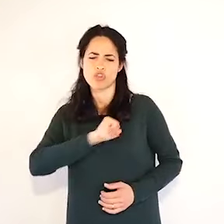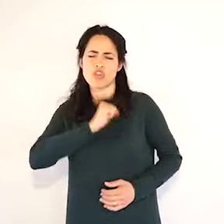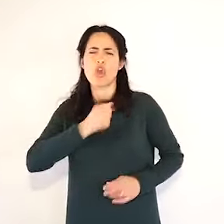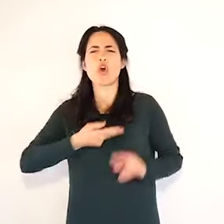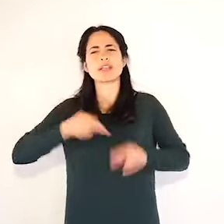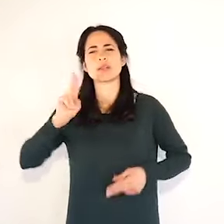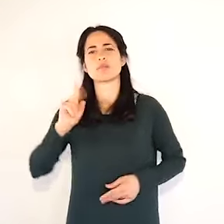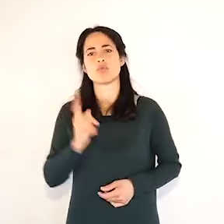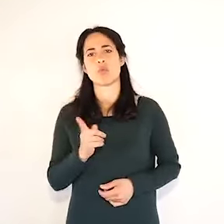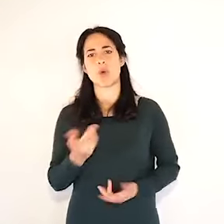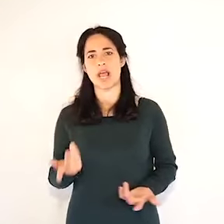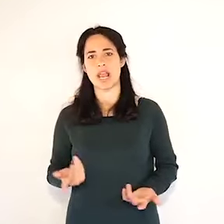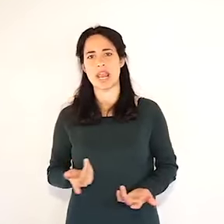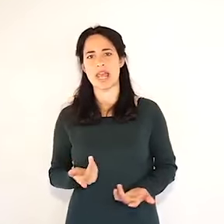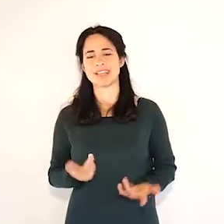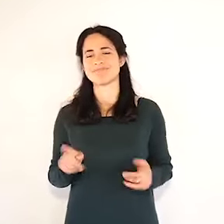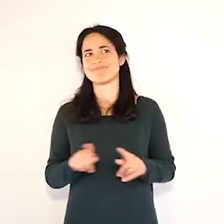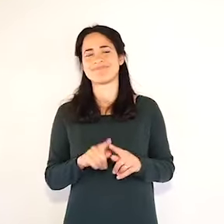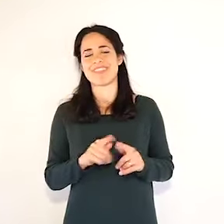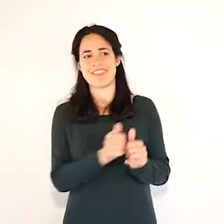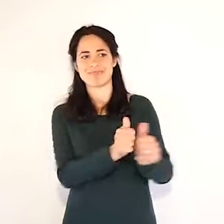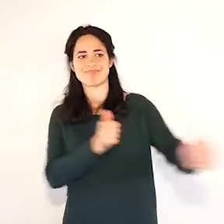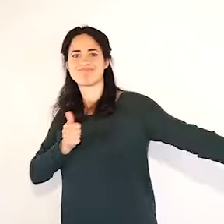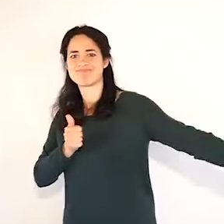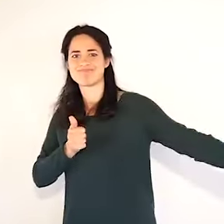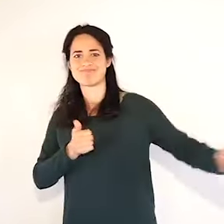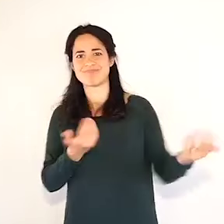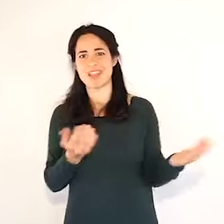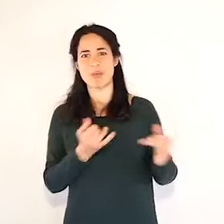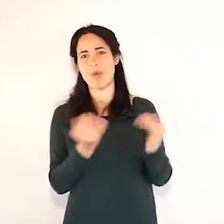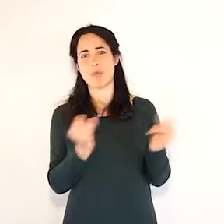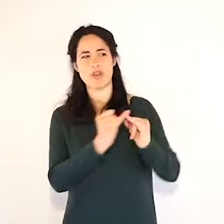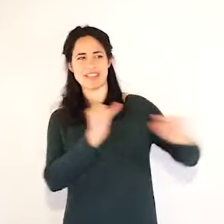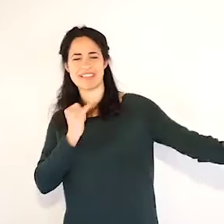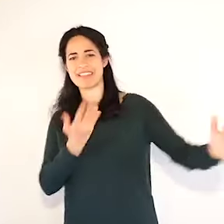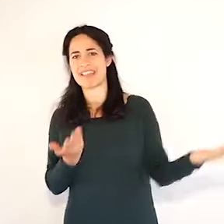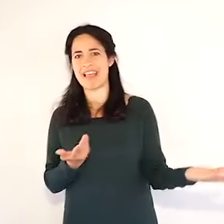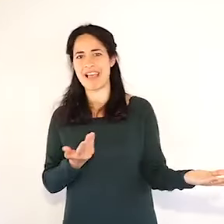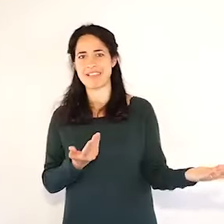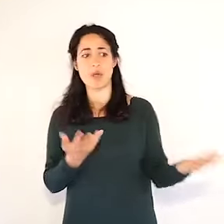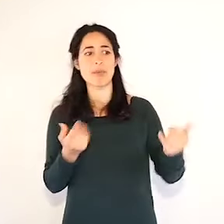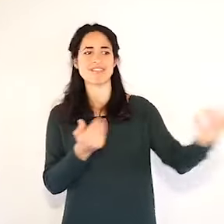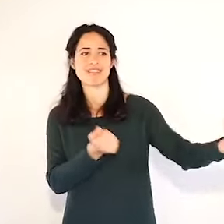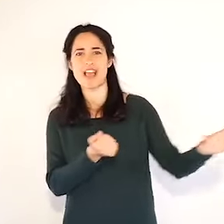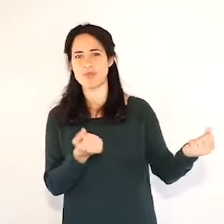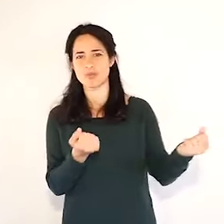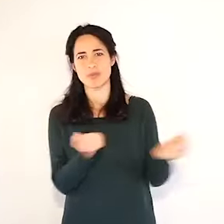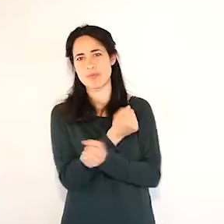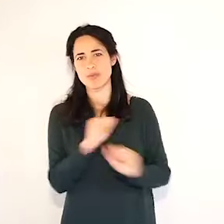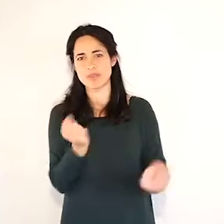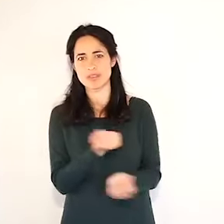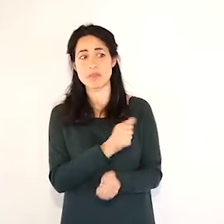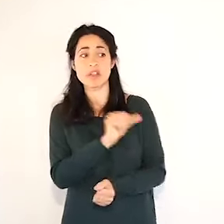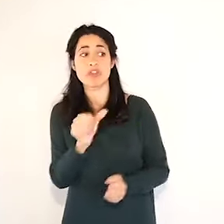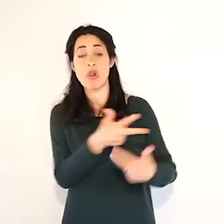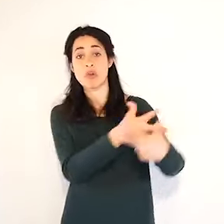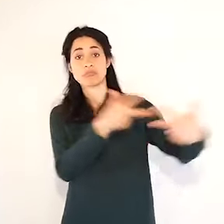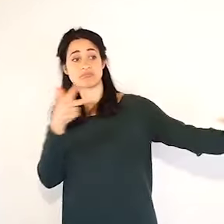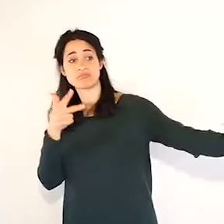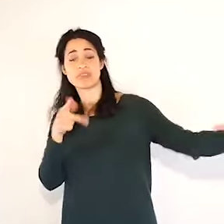se non quando è possibile con uno schermo i cari che se ne vanno e quindi questo è veramente